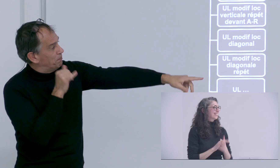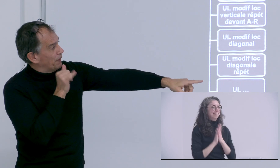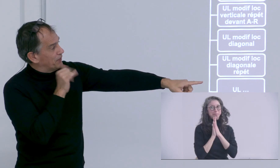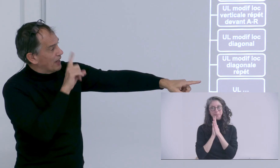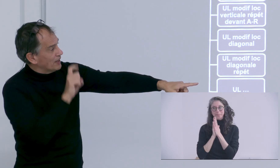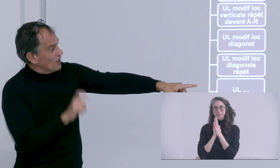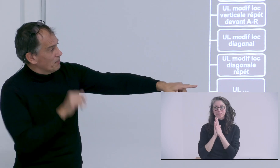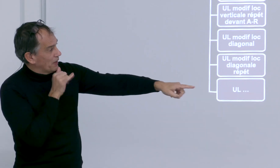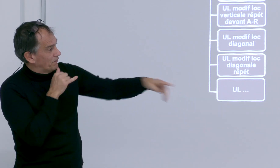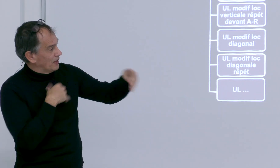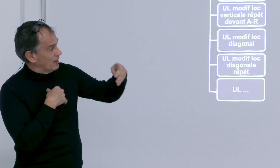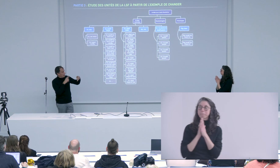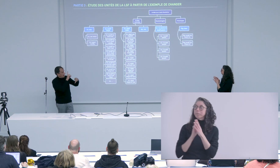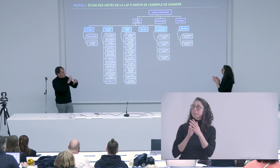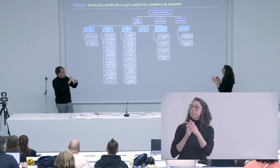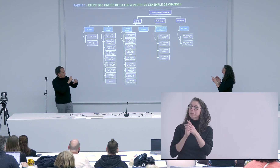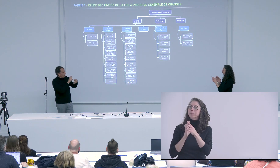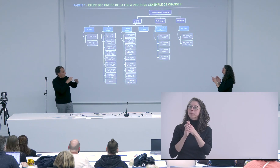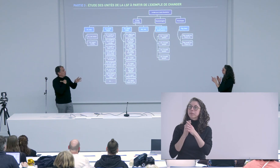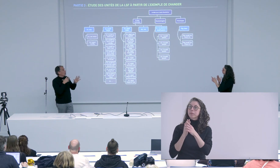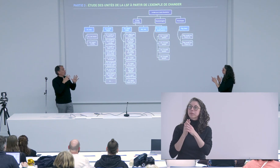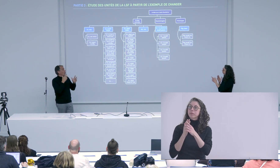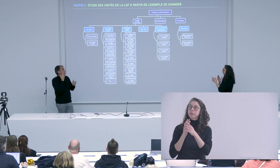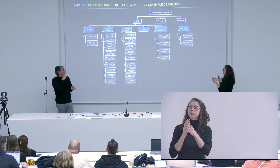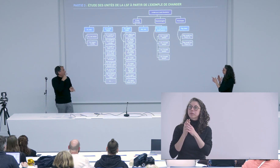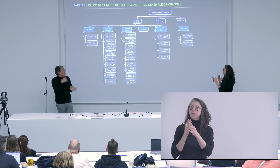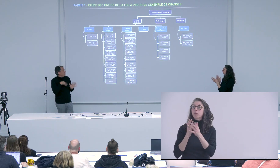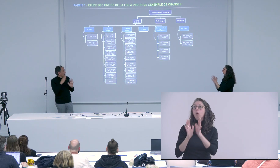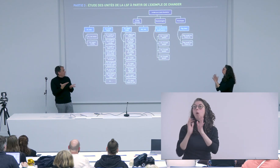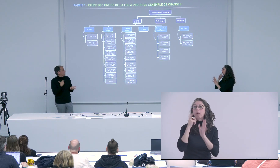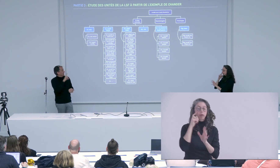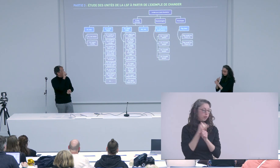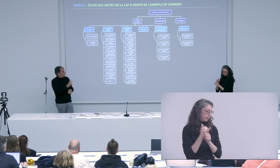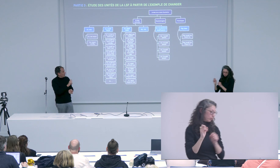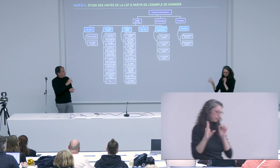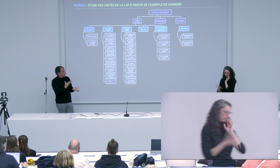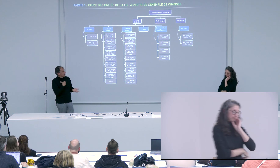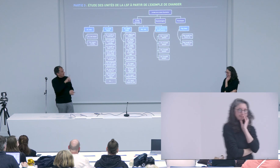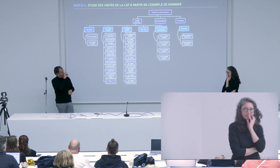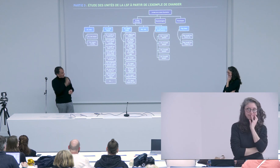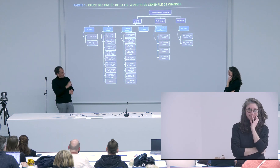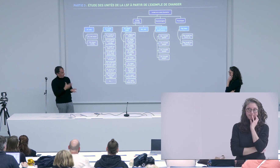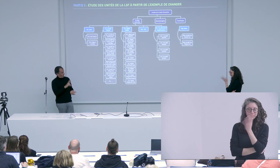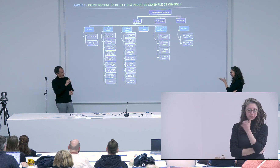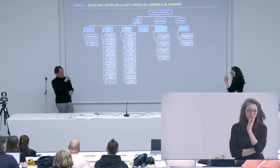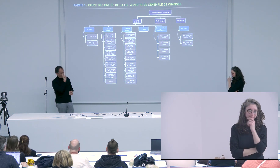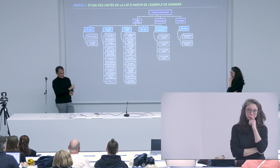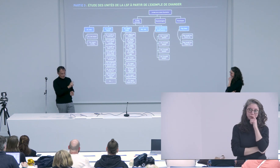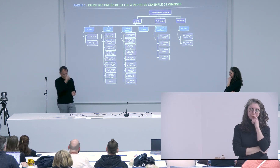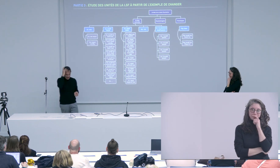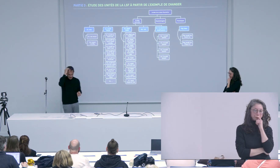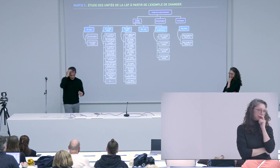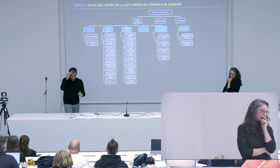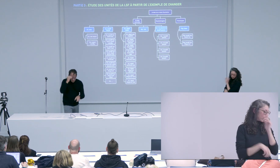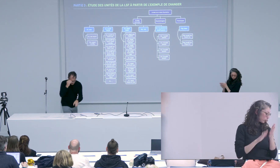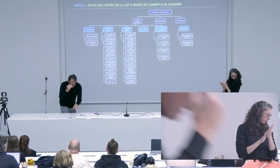sinon je vais oublier j'avais pas terminé la question c'est pour ça en fait là c'était juste une remarque pour l'instant et j'avais une question je